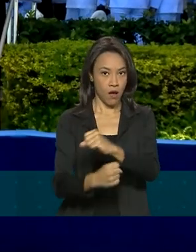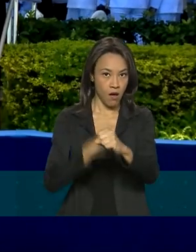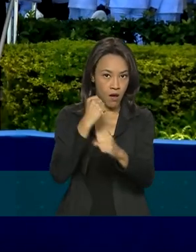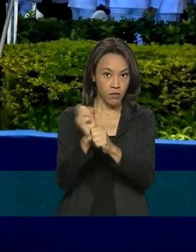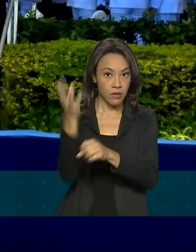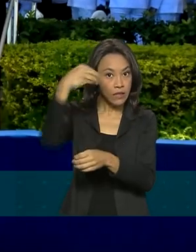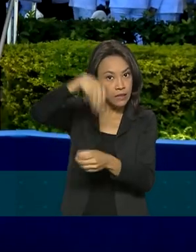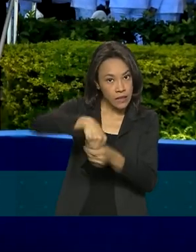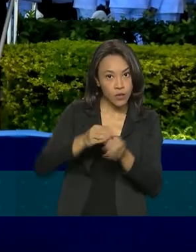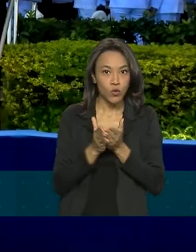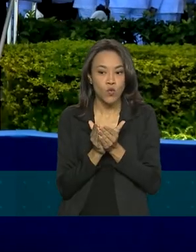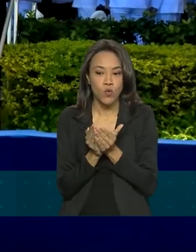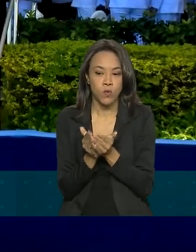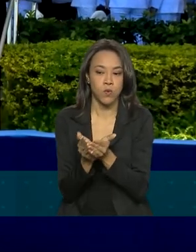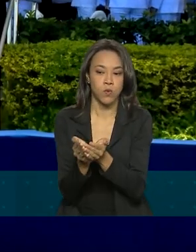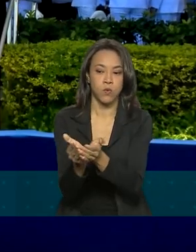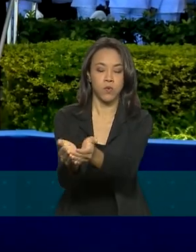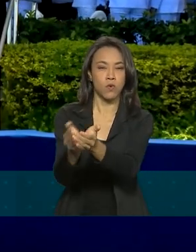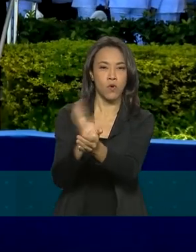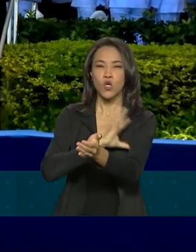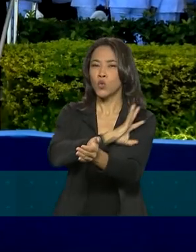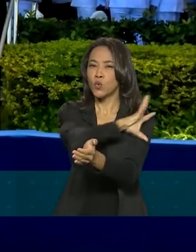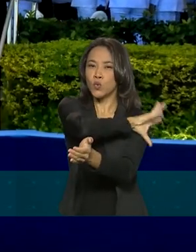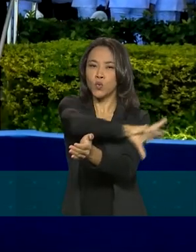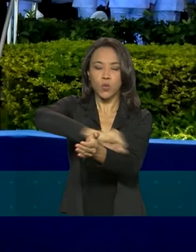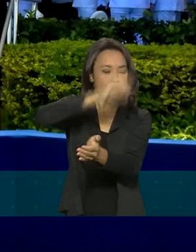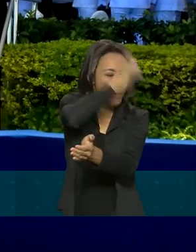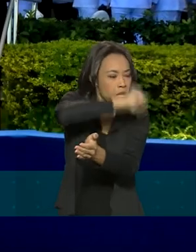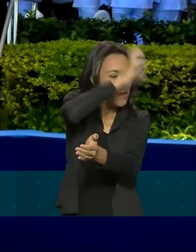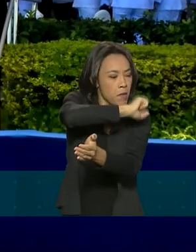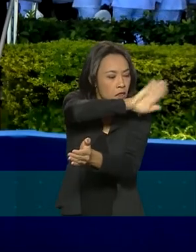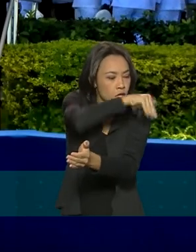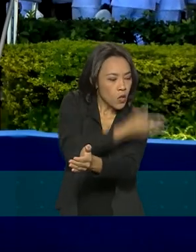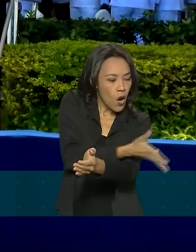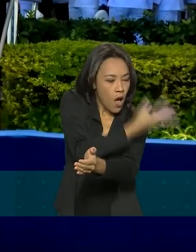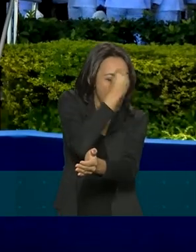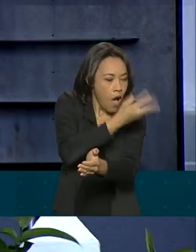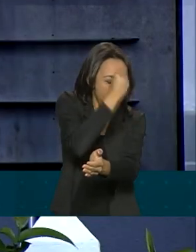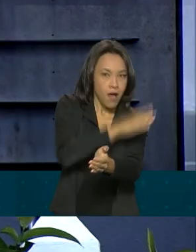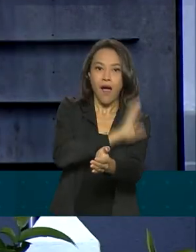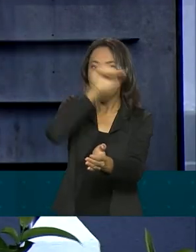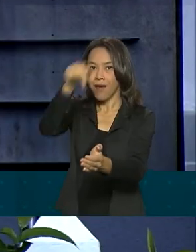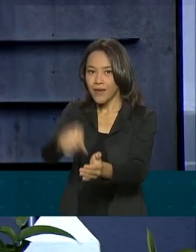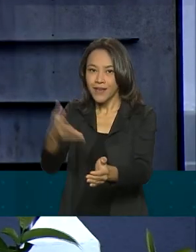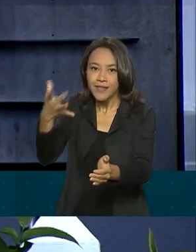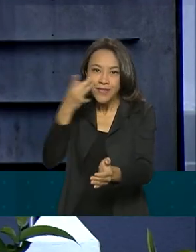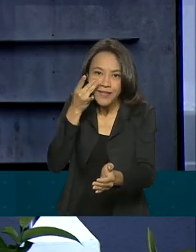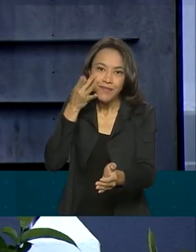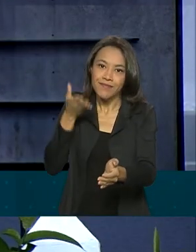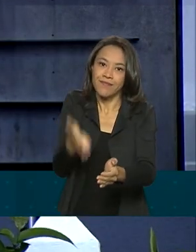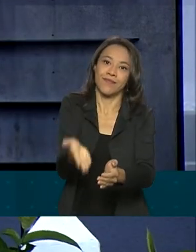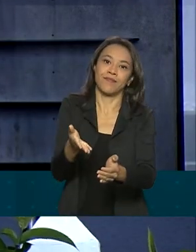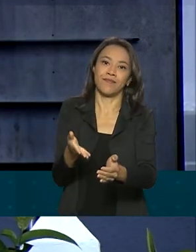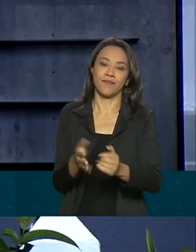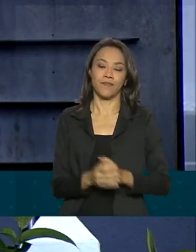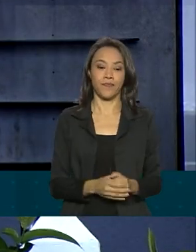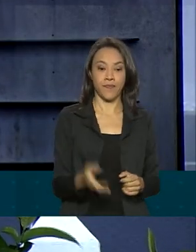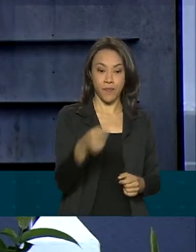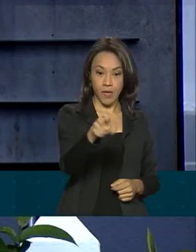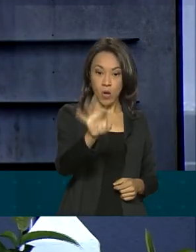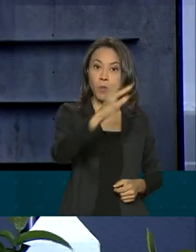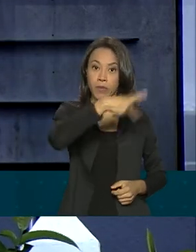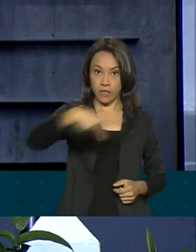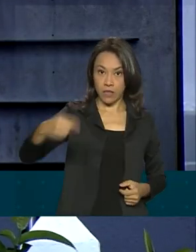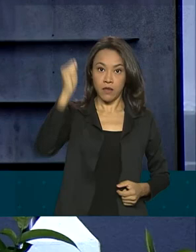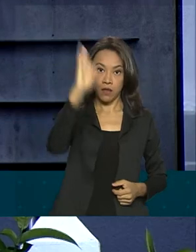do navio Escola Brasil, eles vão colocar em prática no mar o que aprenderam em sala de aula. Durante o discurso, o presidente da República falou